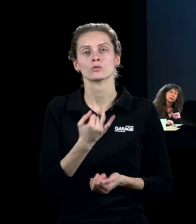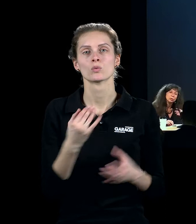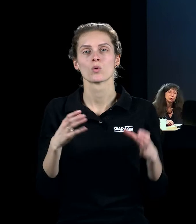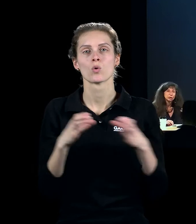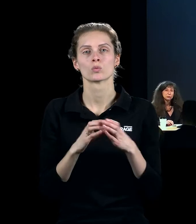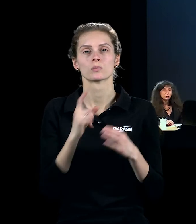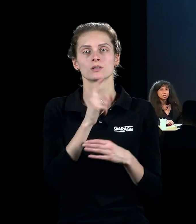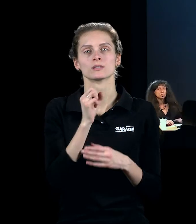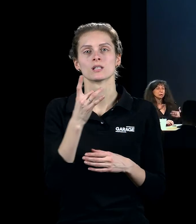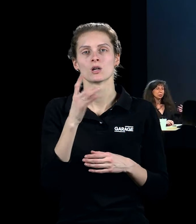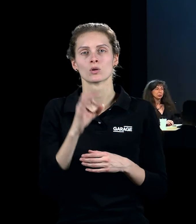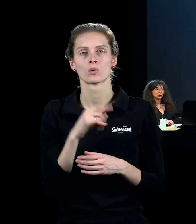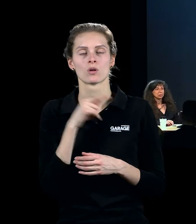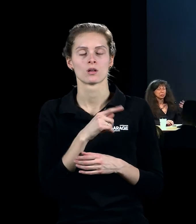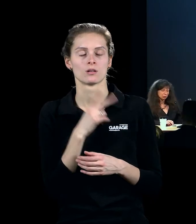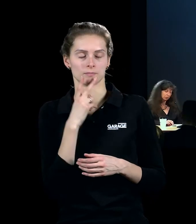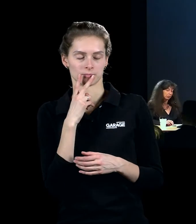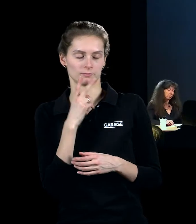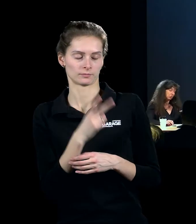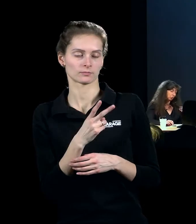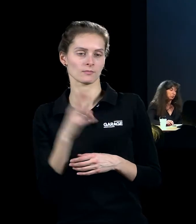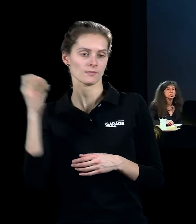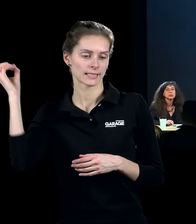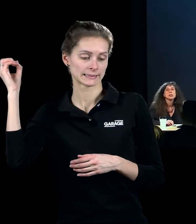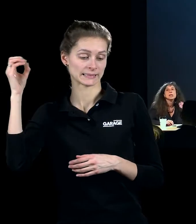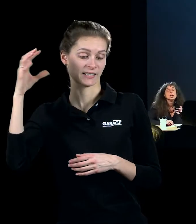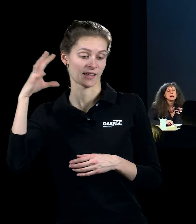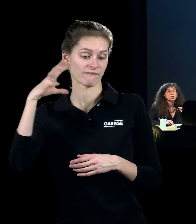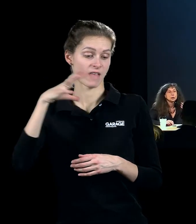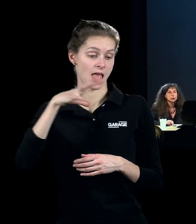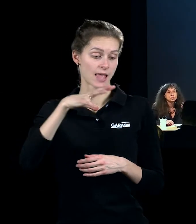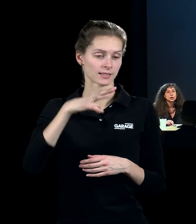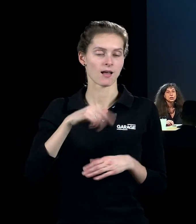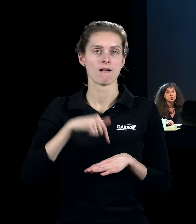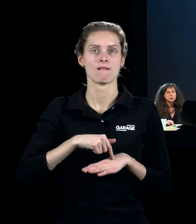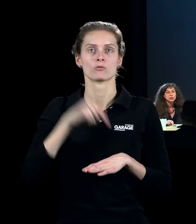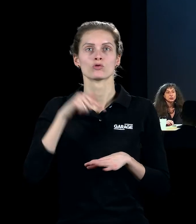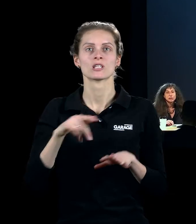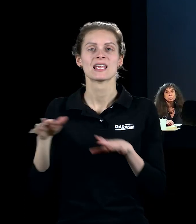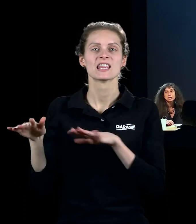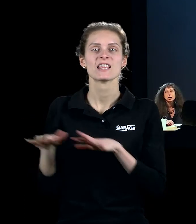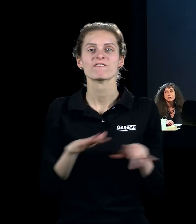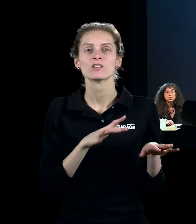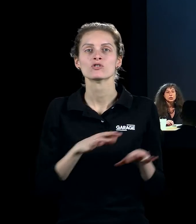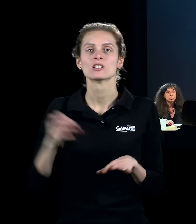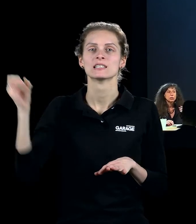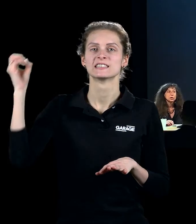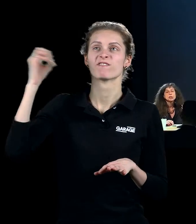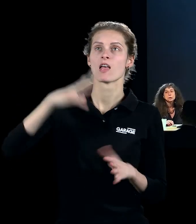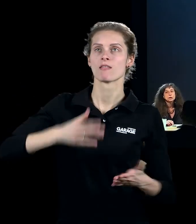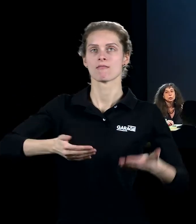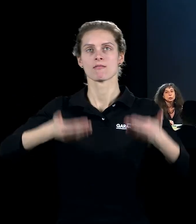устремленность вверх, устремленность, ощущение движения света, неба, были